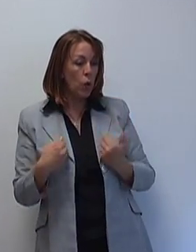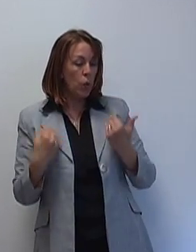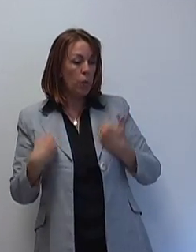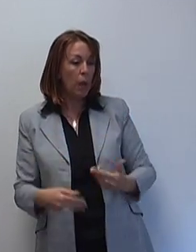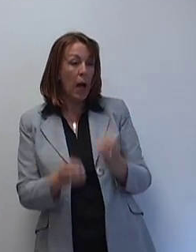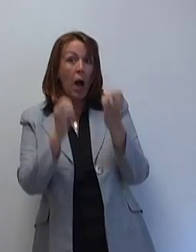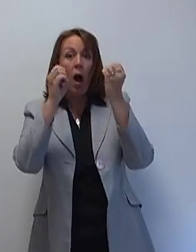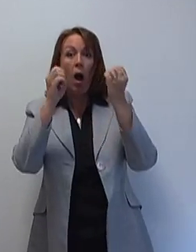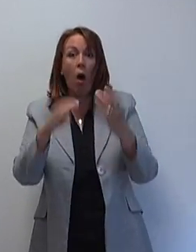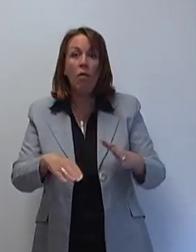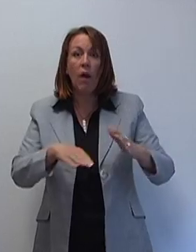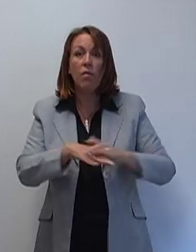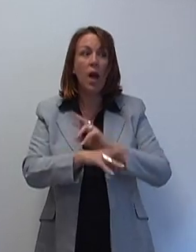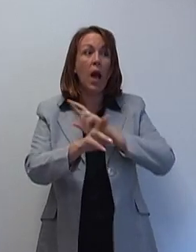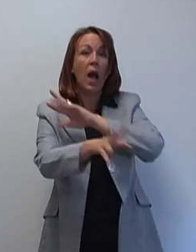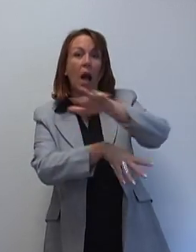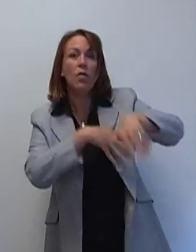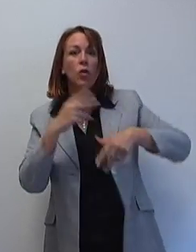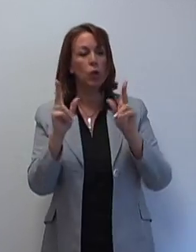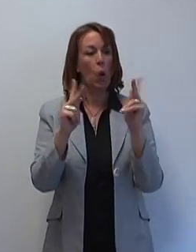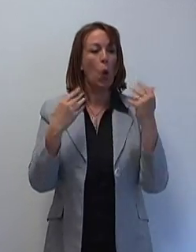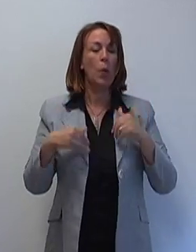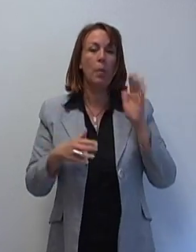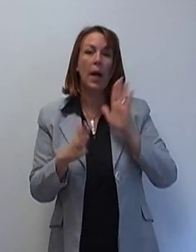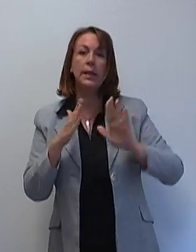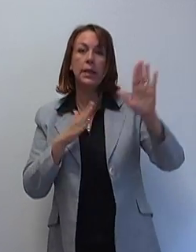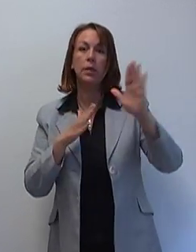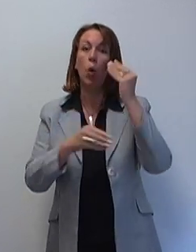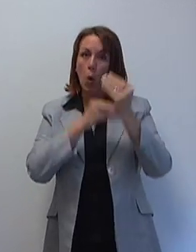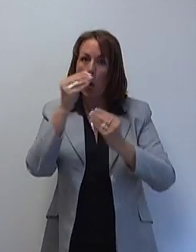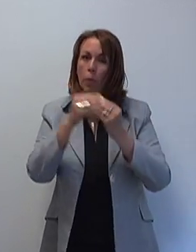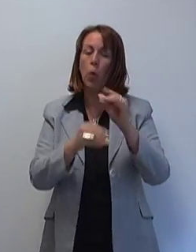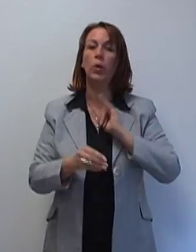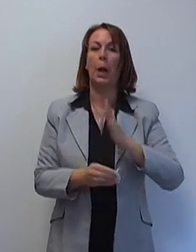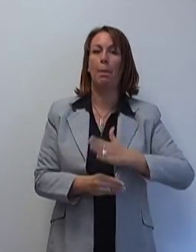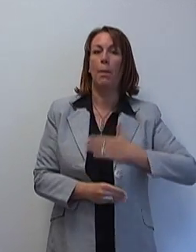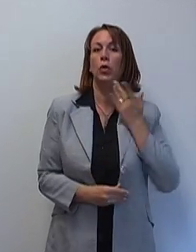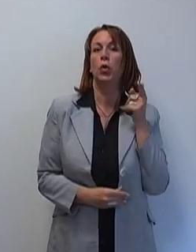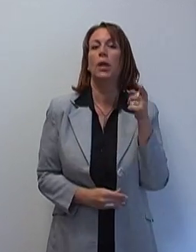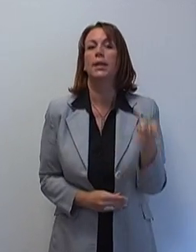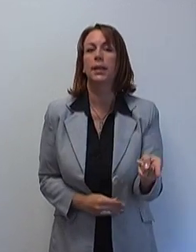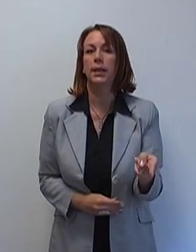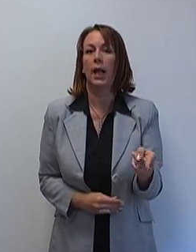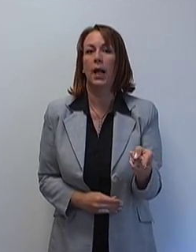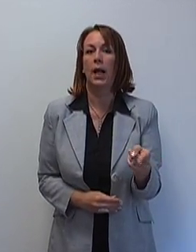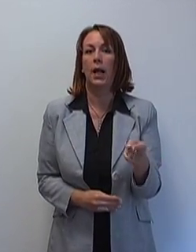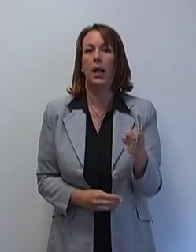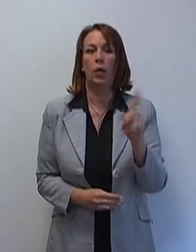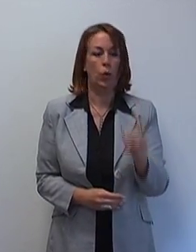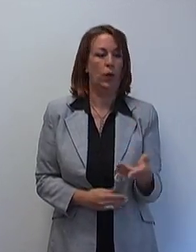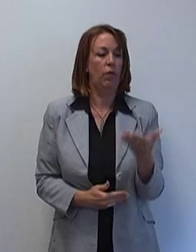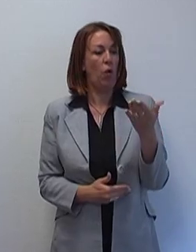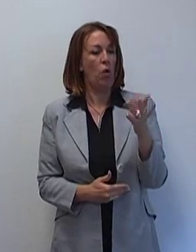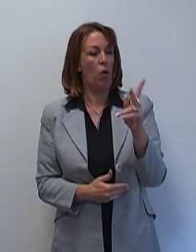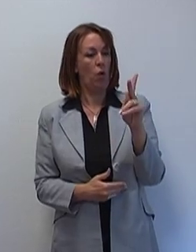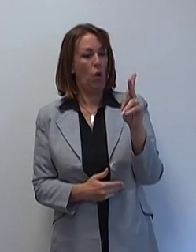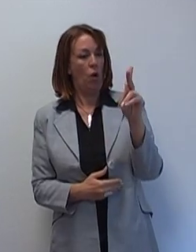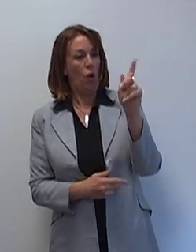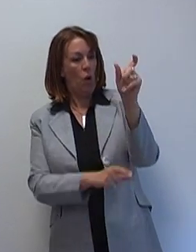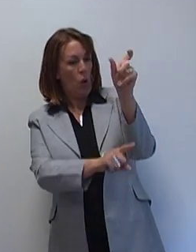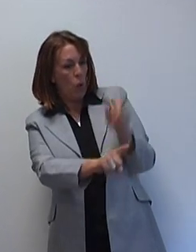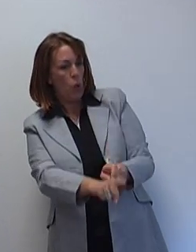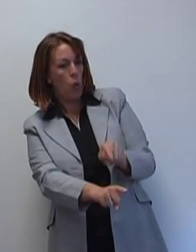de toutes les priorités, enfin faire cette révolution humaniste dont je crois le monde, la société a besoin, qui réimpose l'homme à l